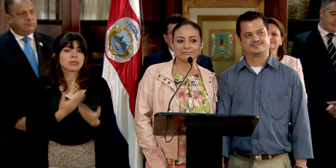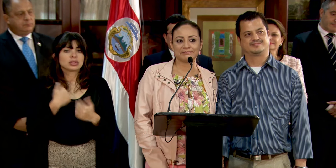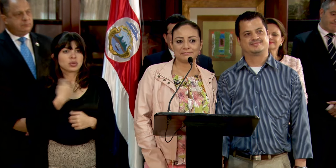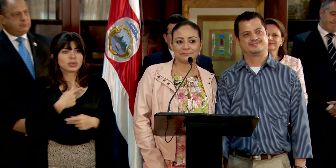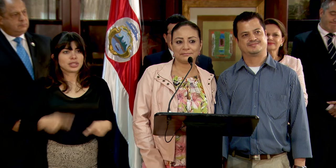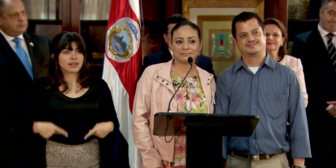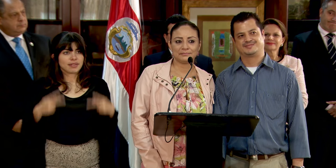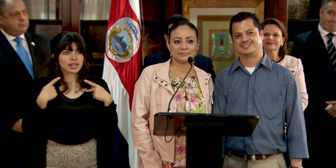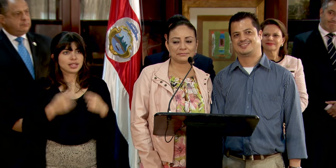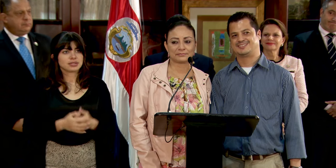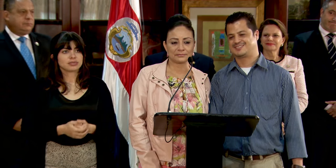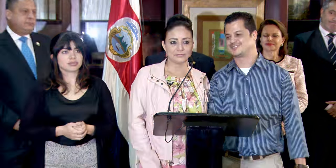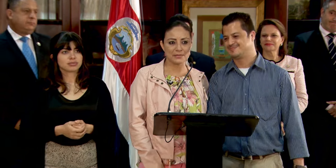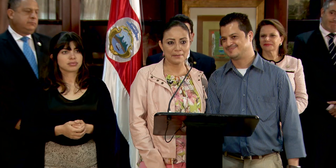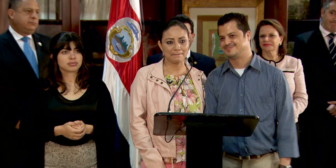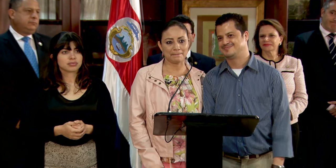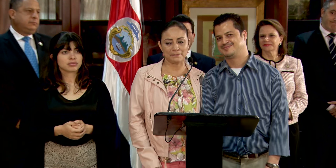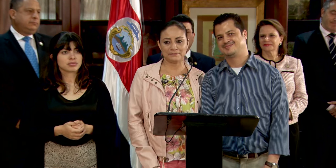nuestra vida.